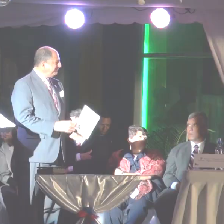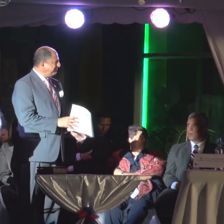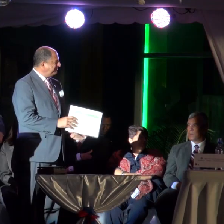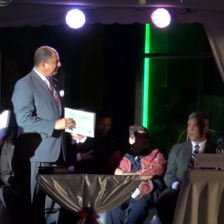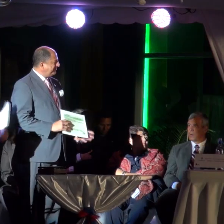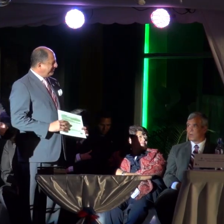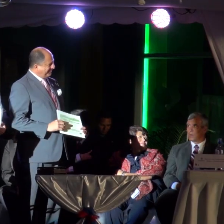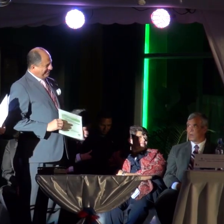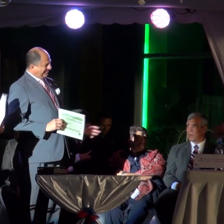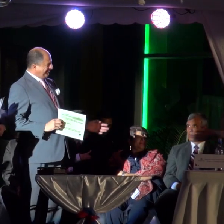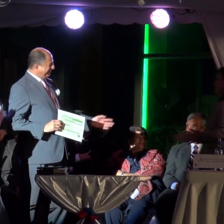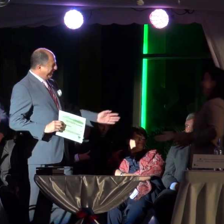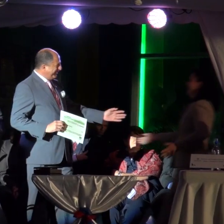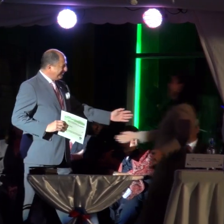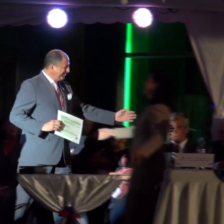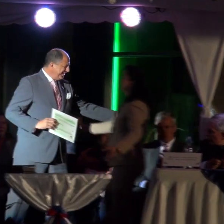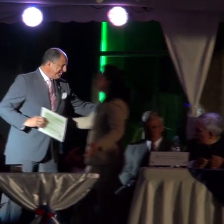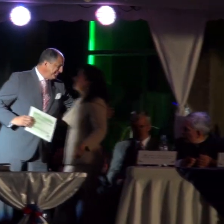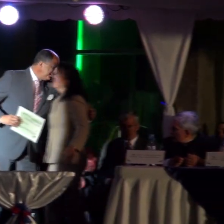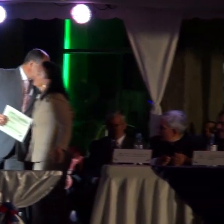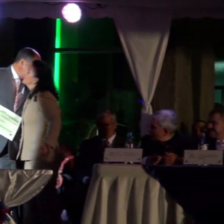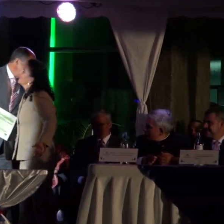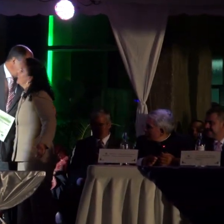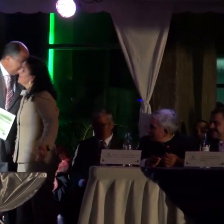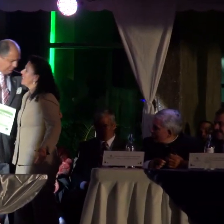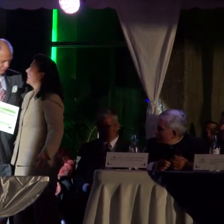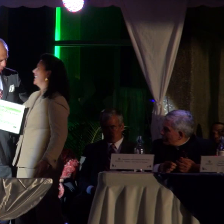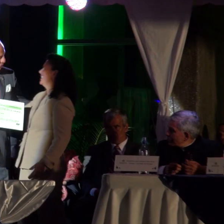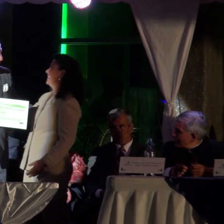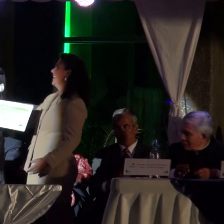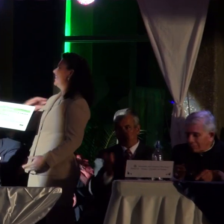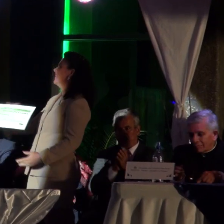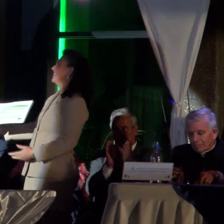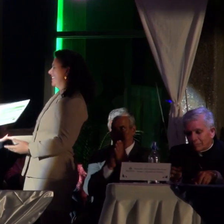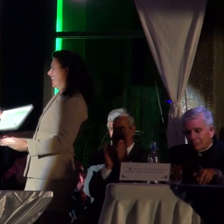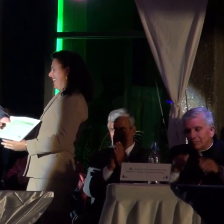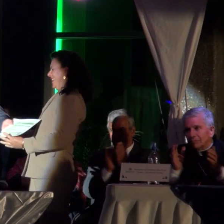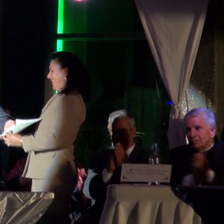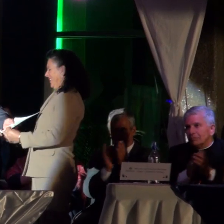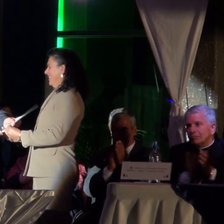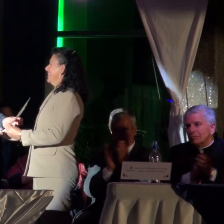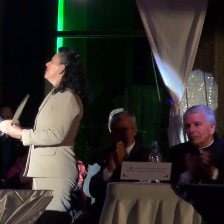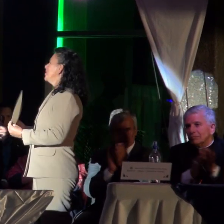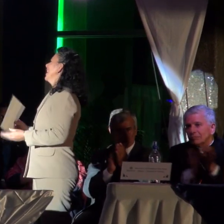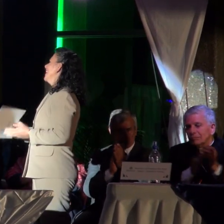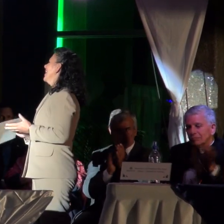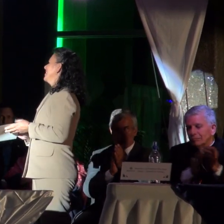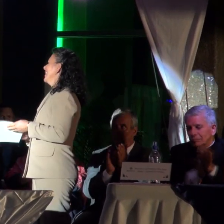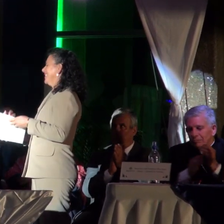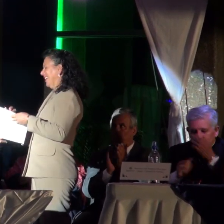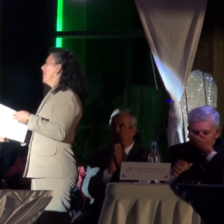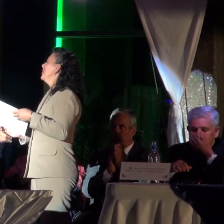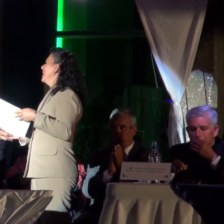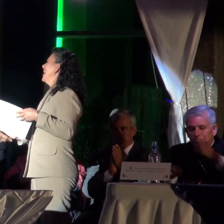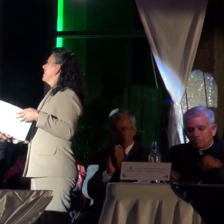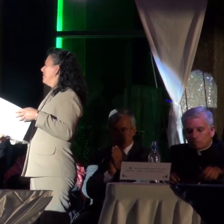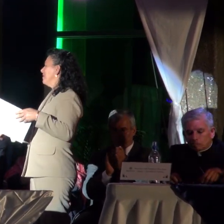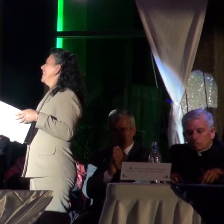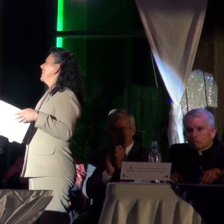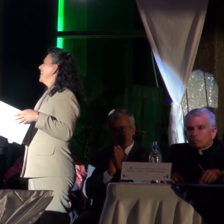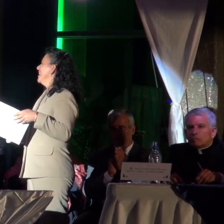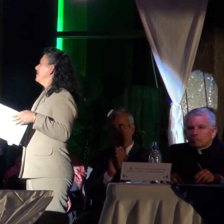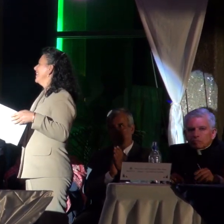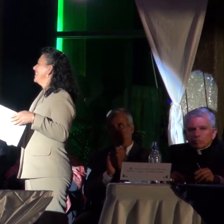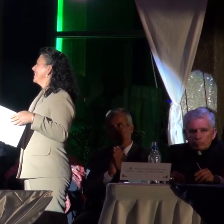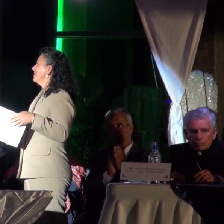transferencia de fondos de apoyo agrícola con impacto social para grupos de agricultores de cebolla y chayote en Irasú y Paraíso